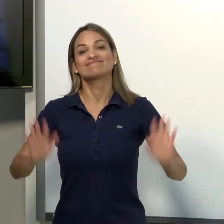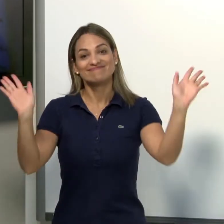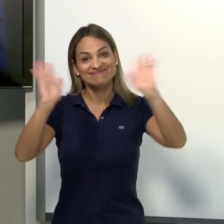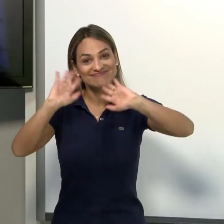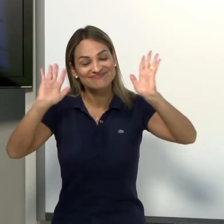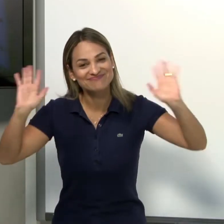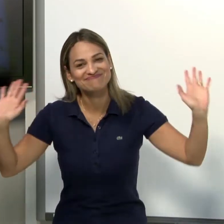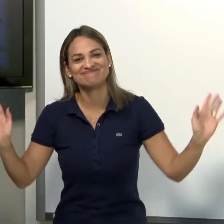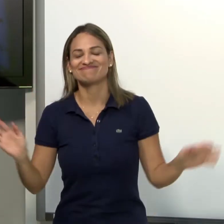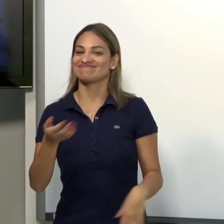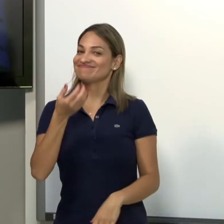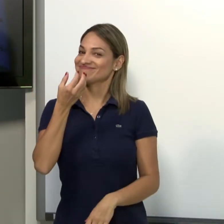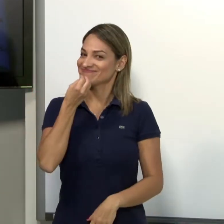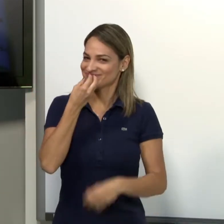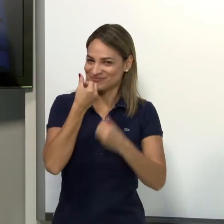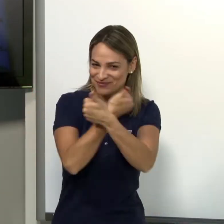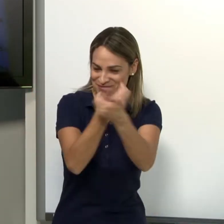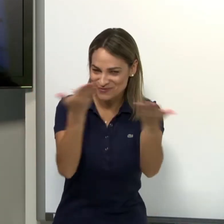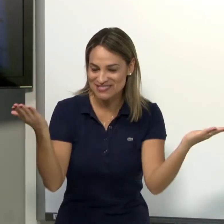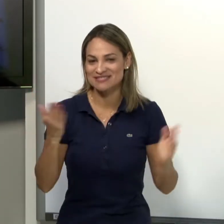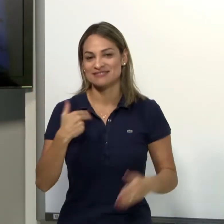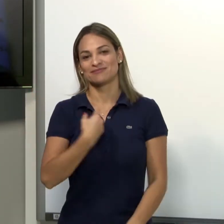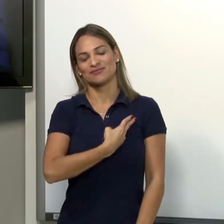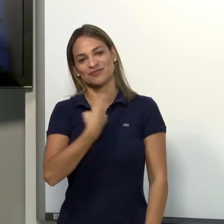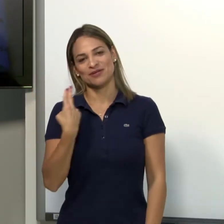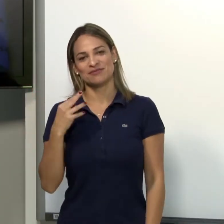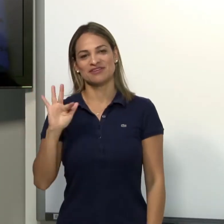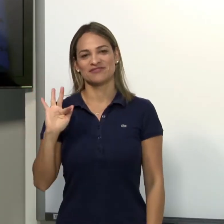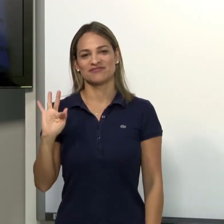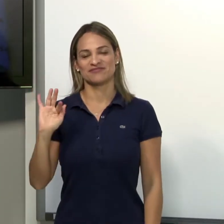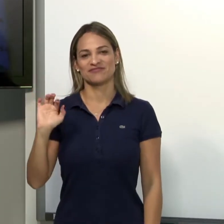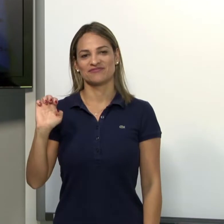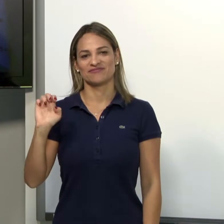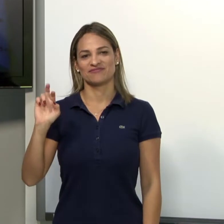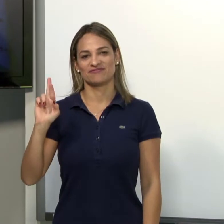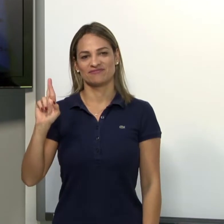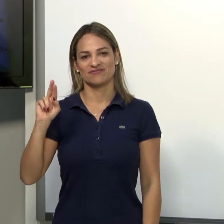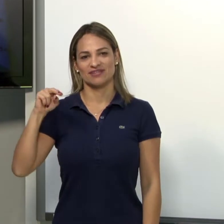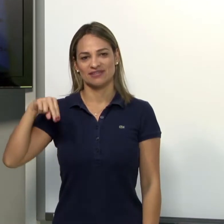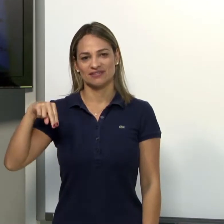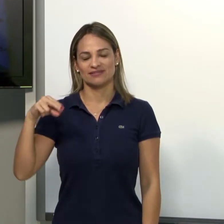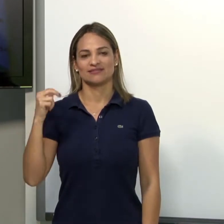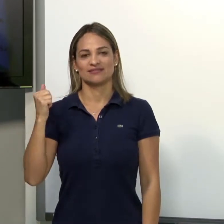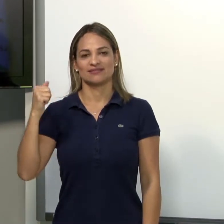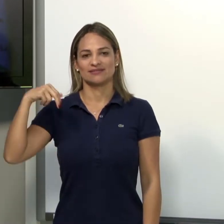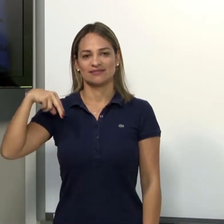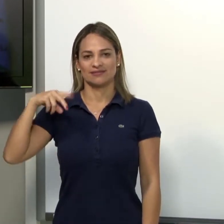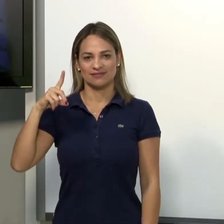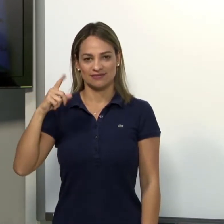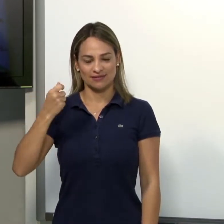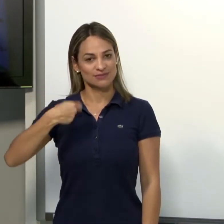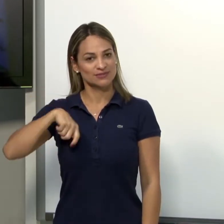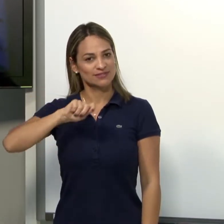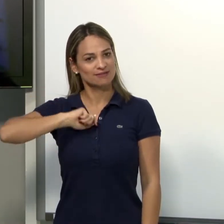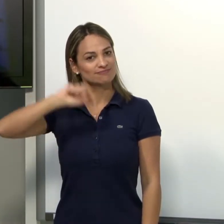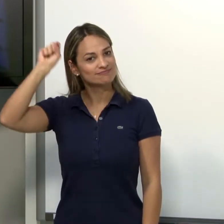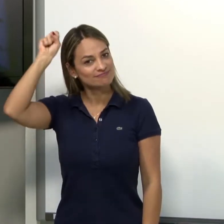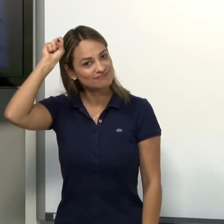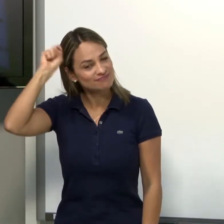Olá, tudo bem com vocês? Meu nome é Fernanda e esse é o meu sinal. Eu